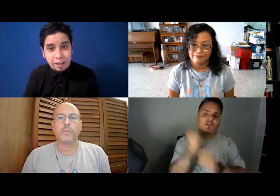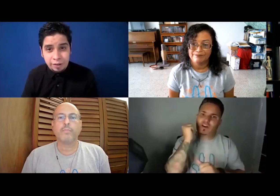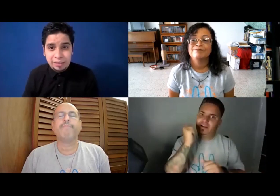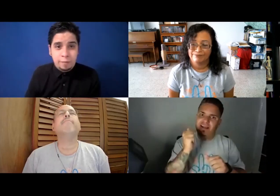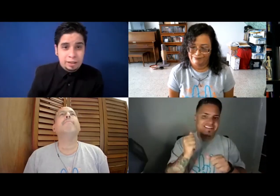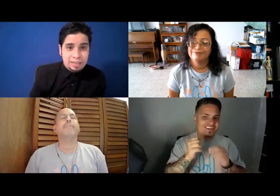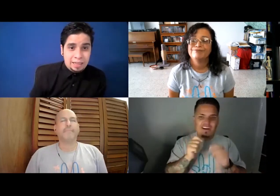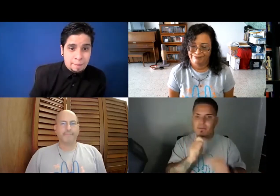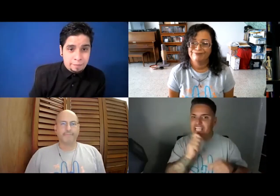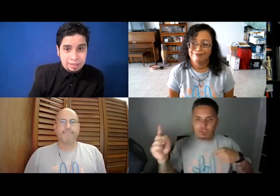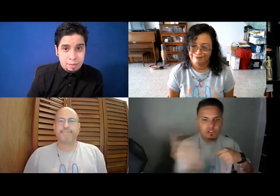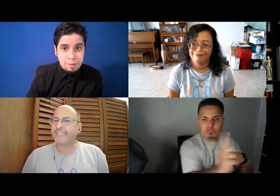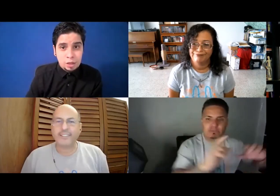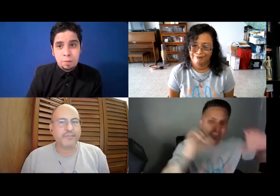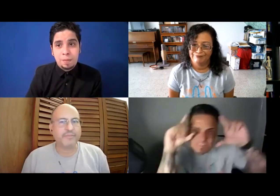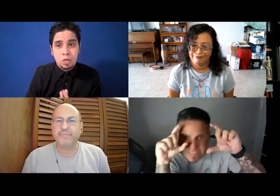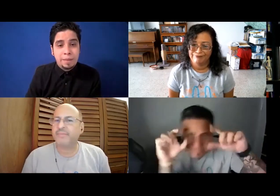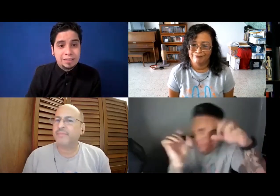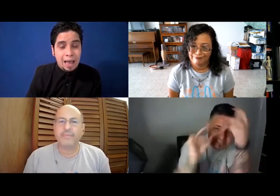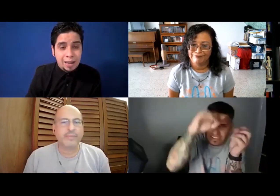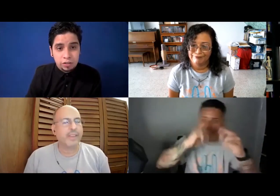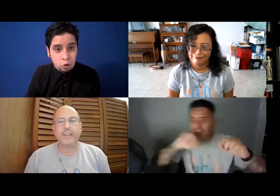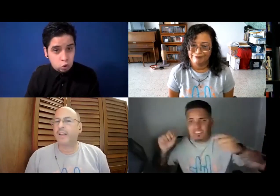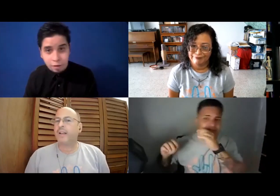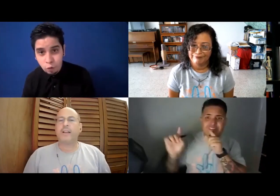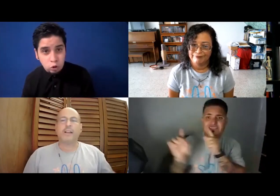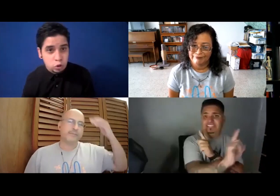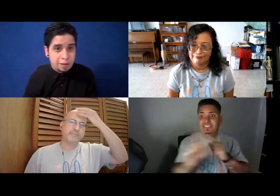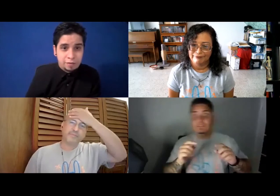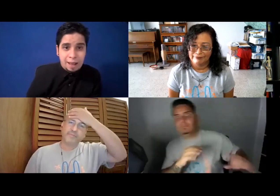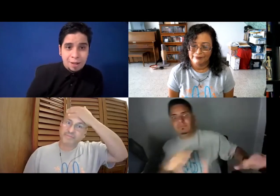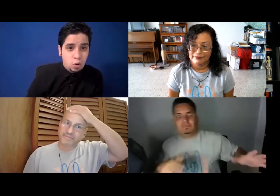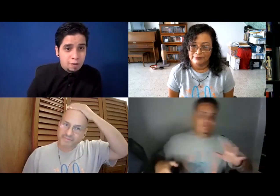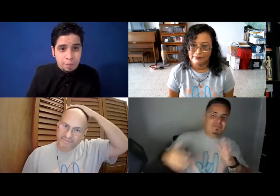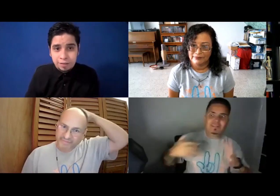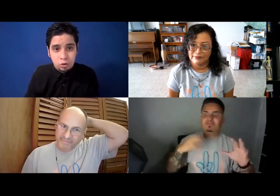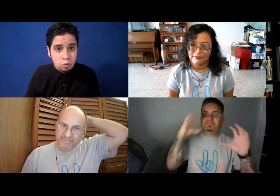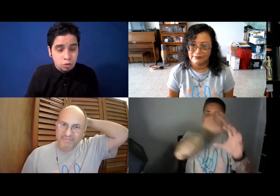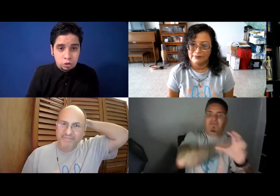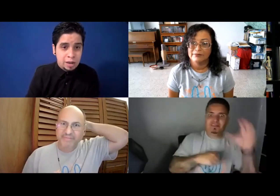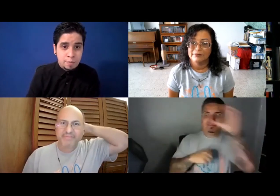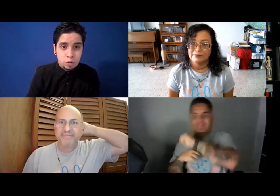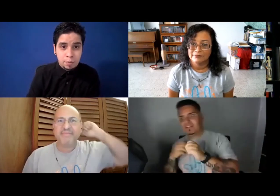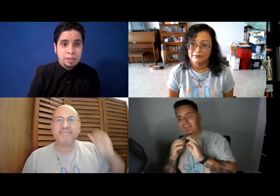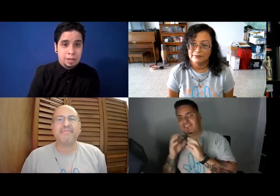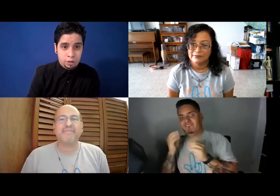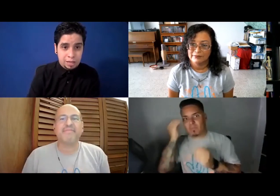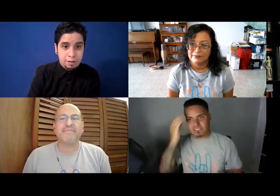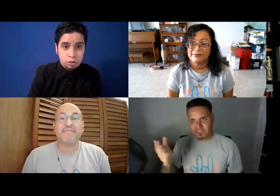frente de mí mientras yo estoy pasando el mensaje, entonces o toman fotos, pasa el tramarógrafo, pasa todo el mundo. Yo estoy en el mismo tiempo mientras estoy en televisión